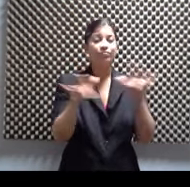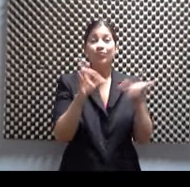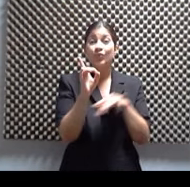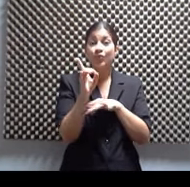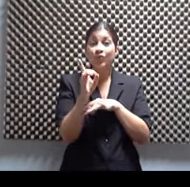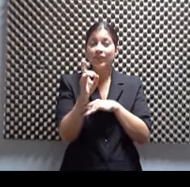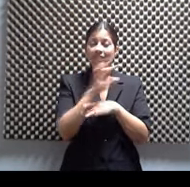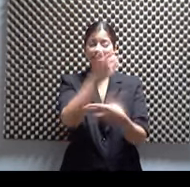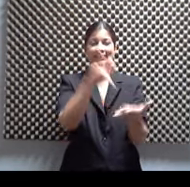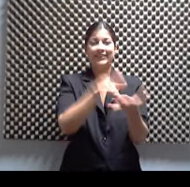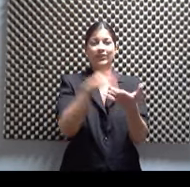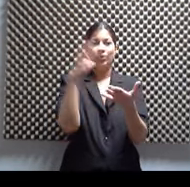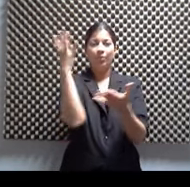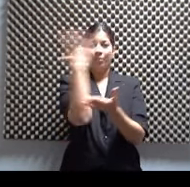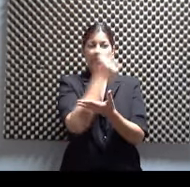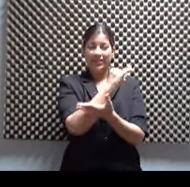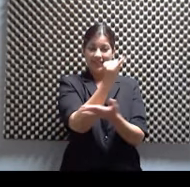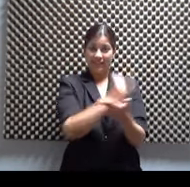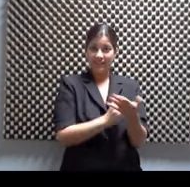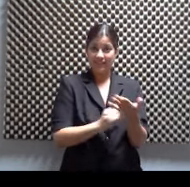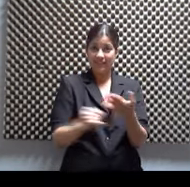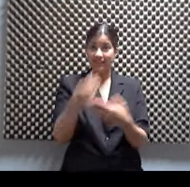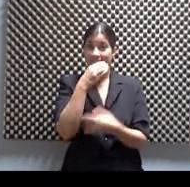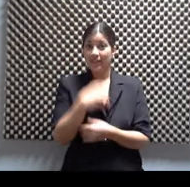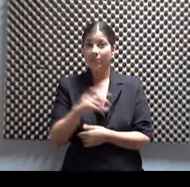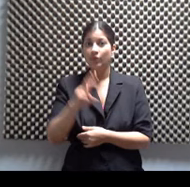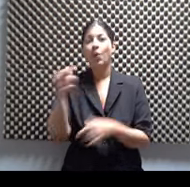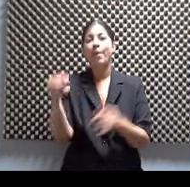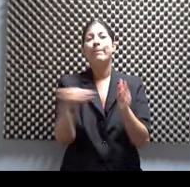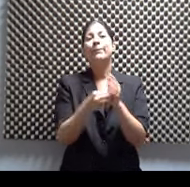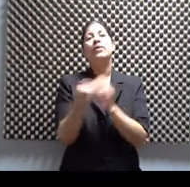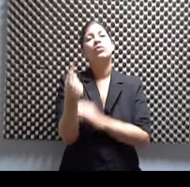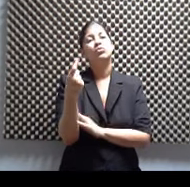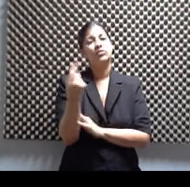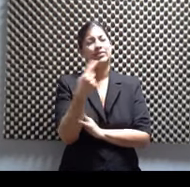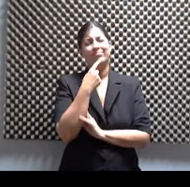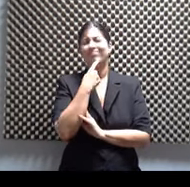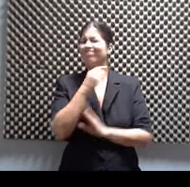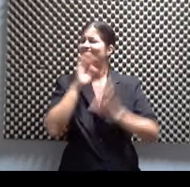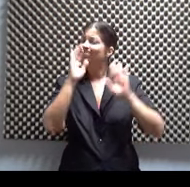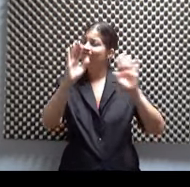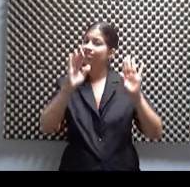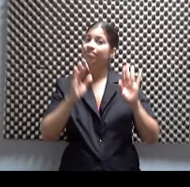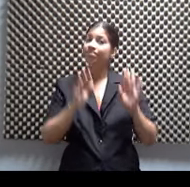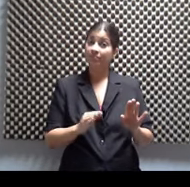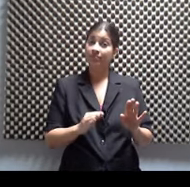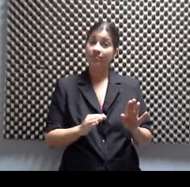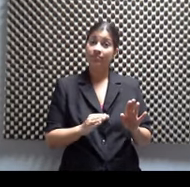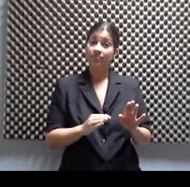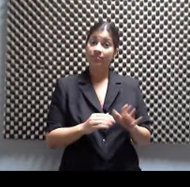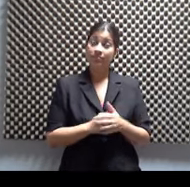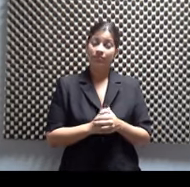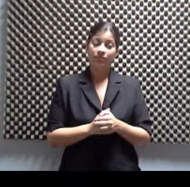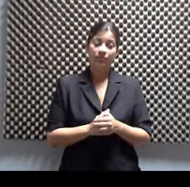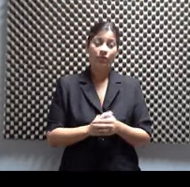Artes de Caguas en diciembre de 2011. Esta producción es de excelencia. Logra llevar un concierto al CD